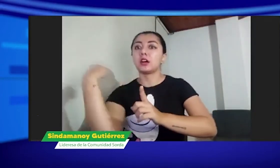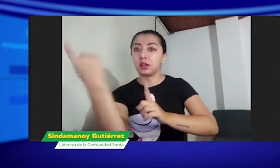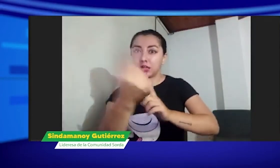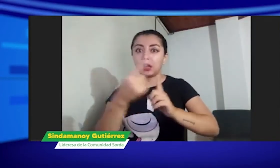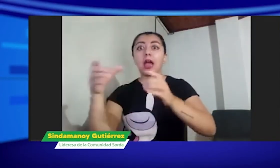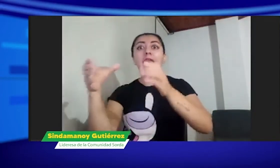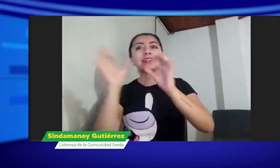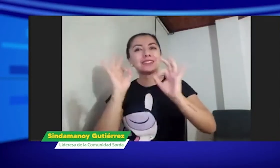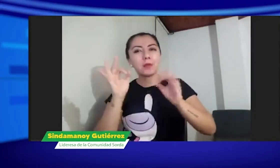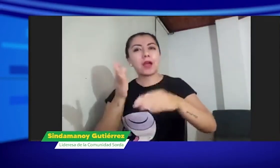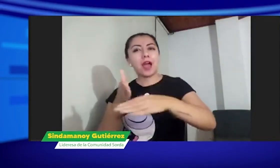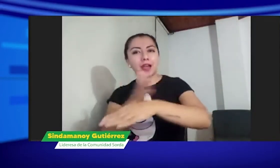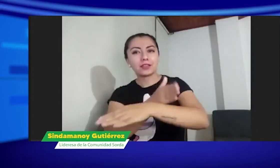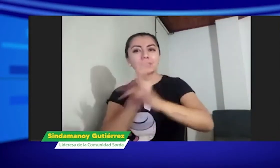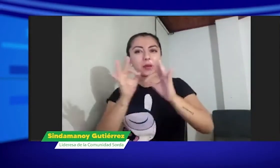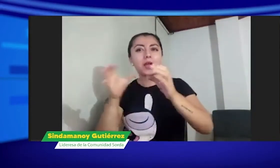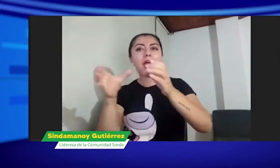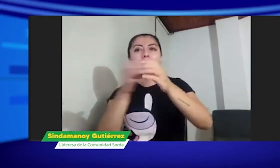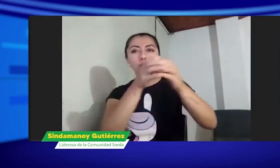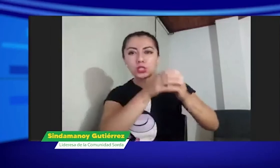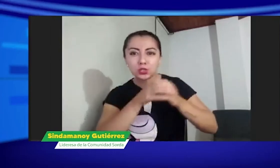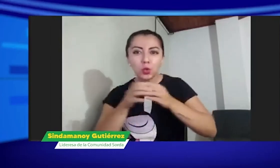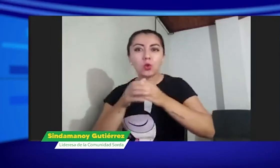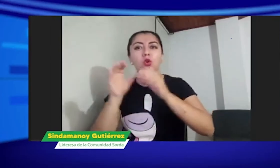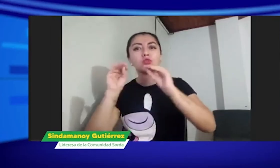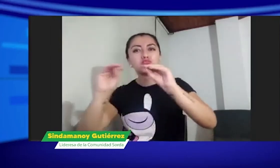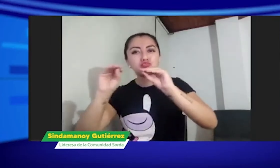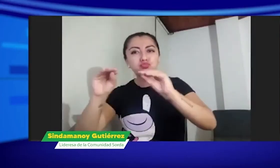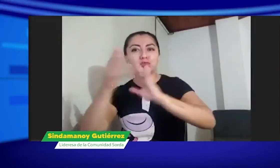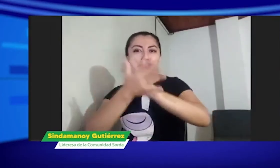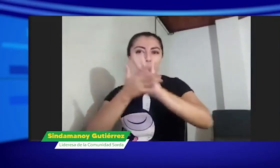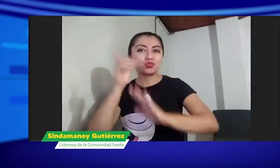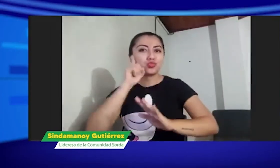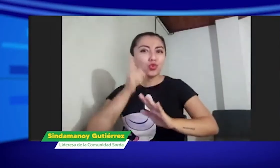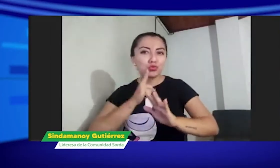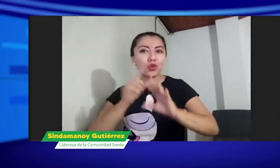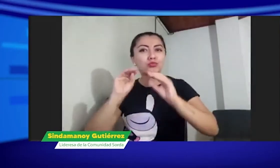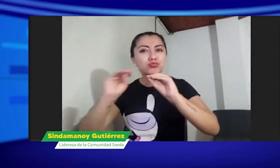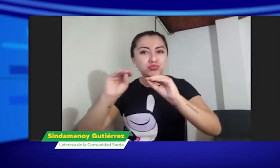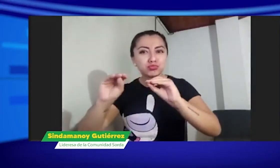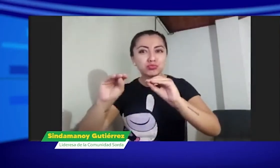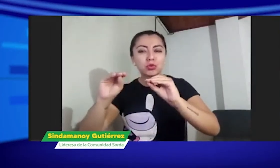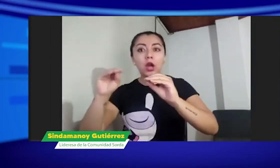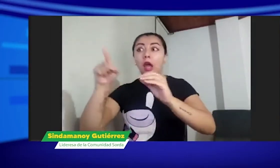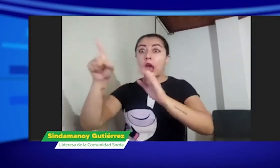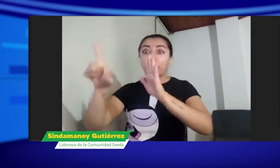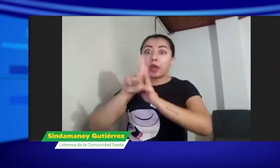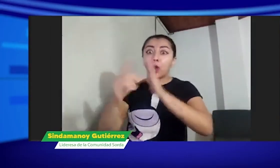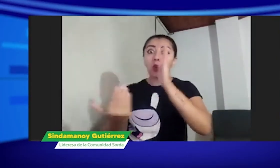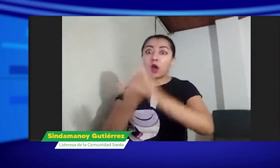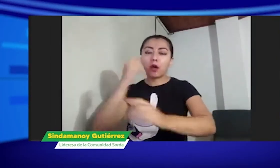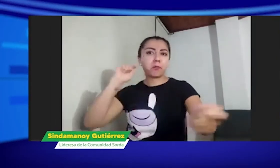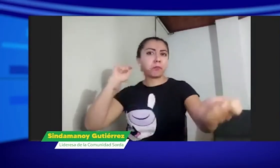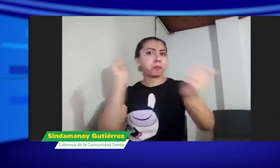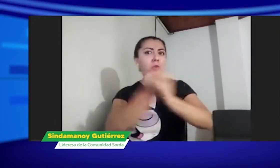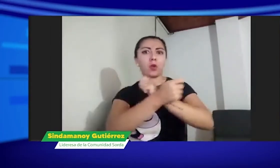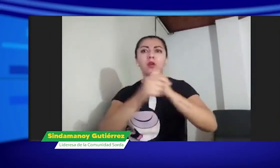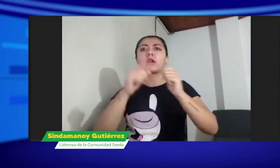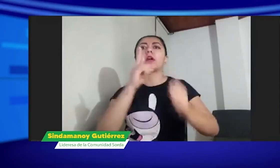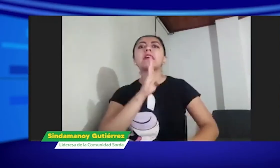en realidad está afectando a todas las asociaciones de lengua de señas que están enseñando la